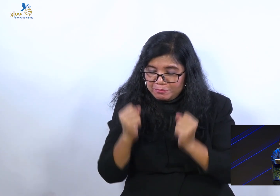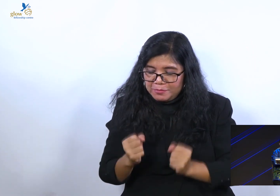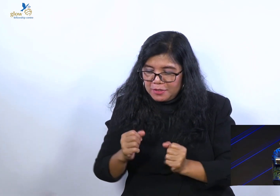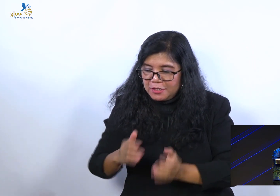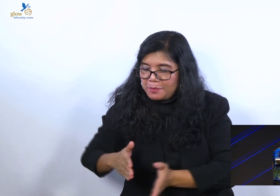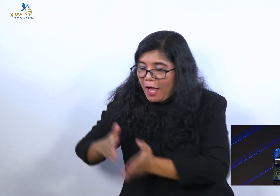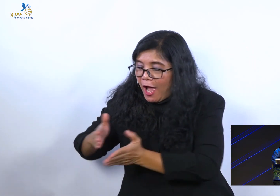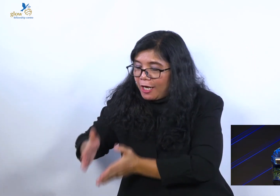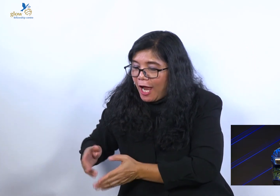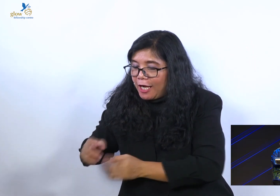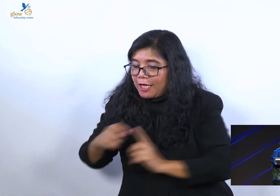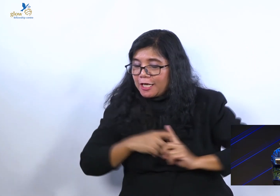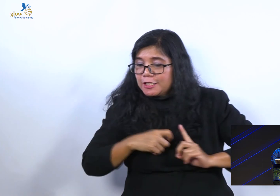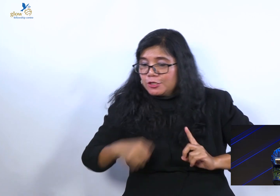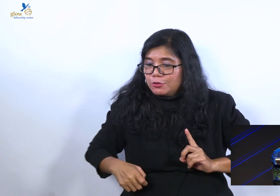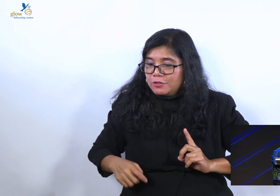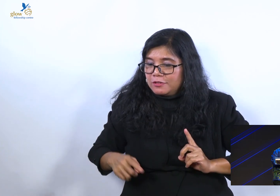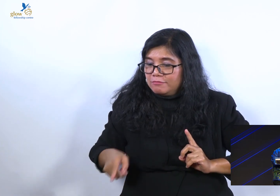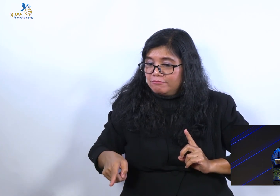Setan yang sama itu.